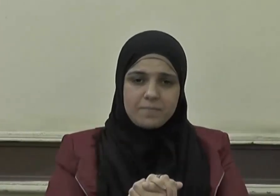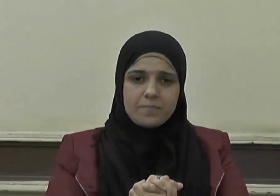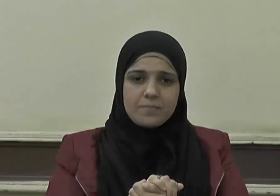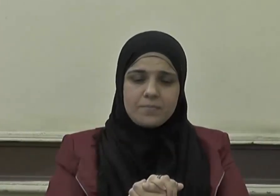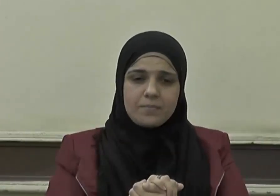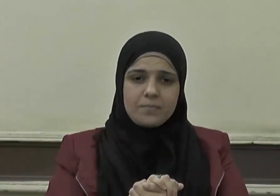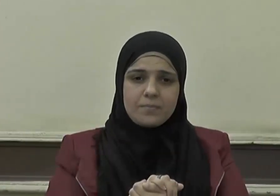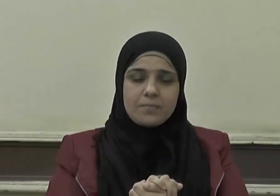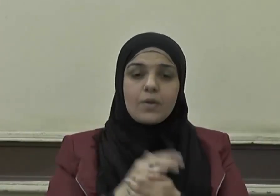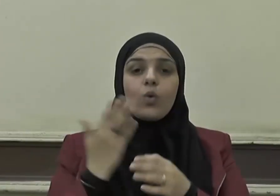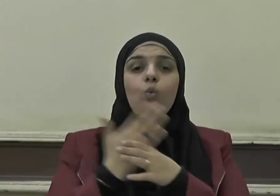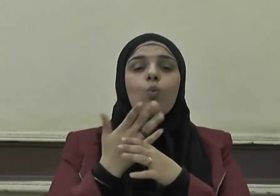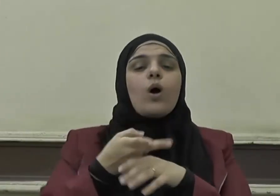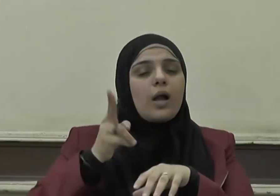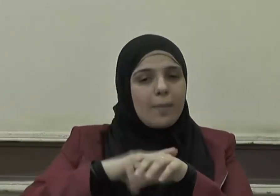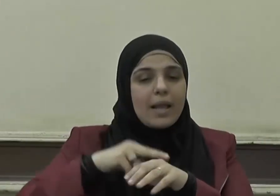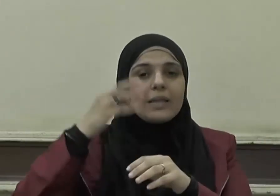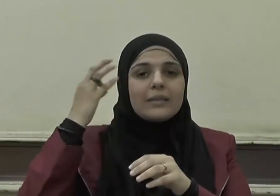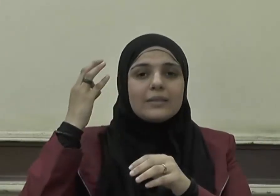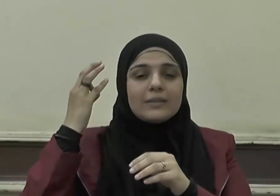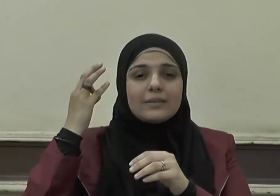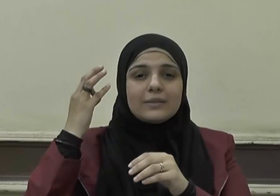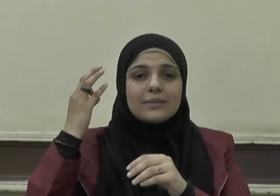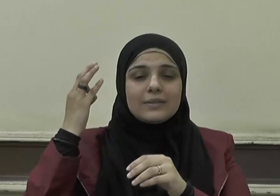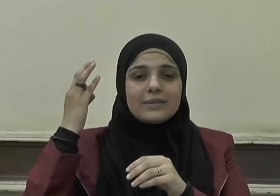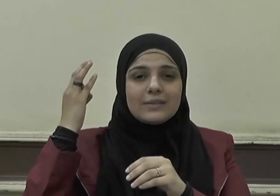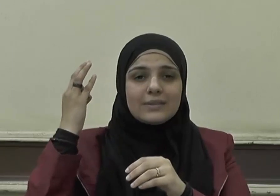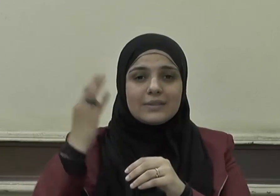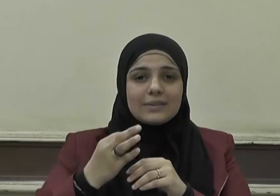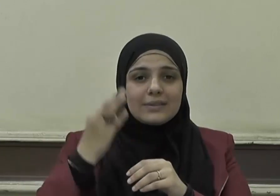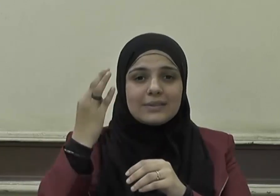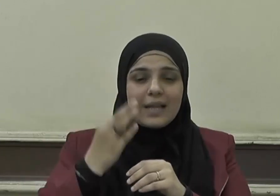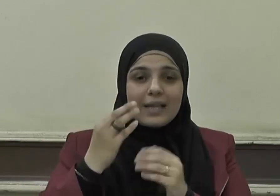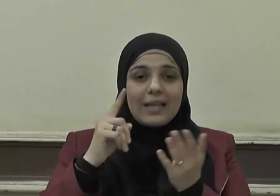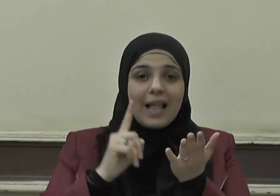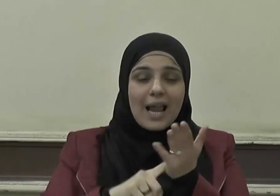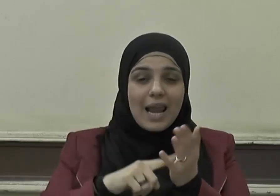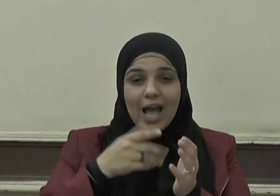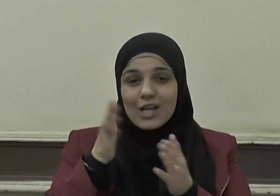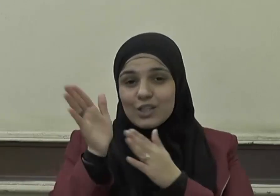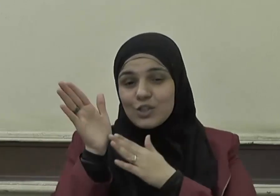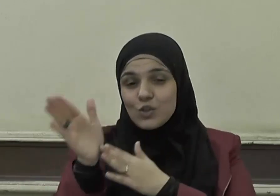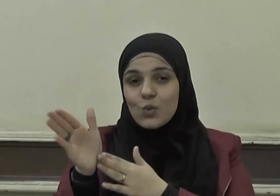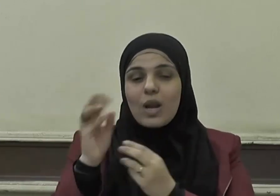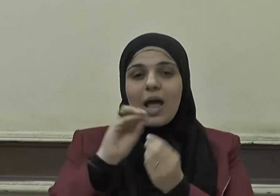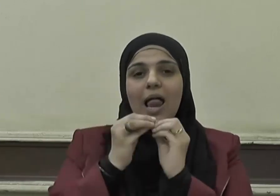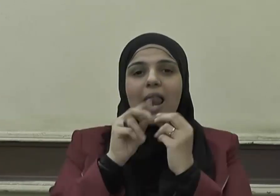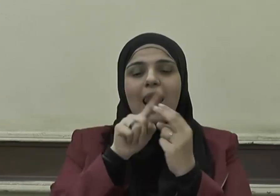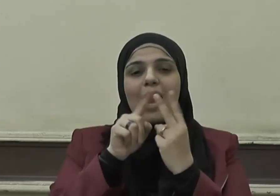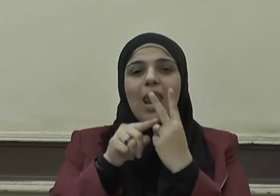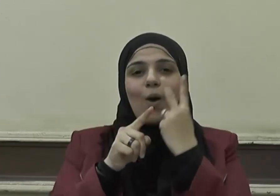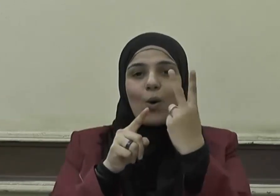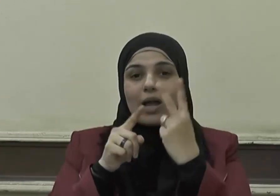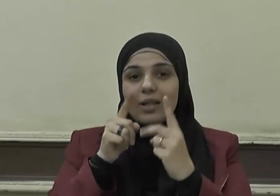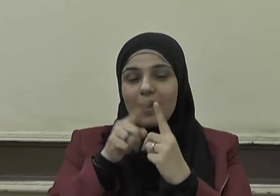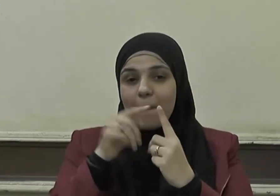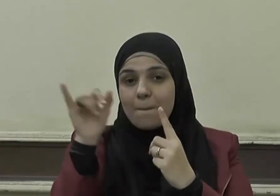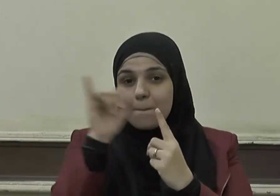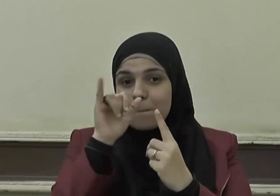ونؤكد أن أعداء أعداء السنة نوعان أولهما المتاجرون